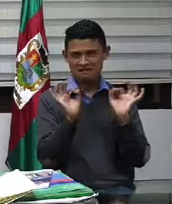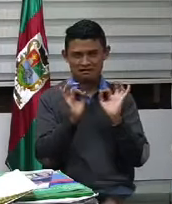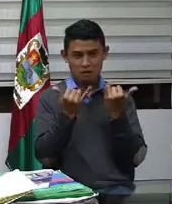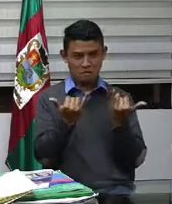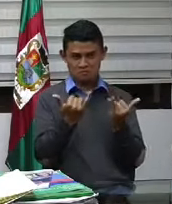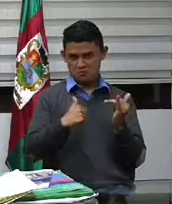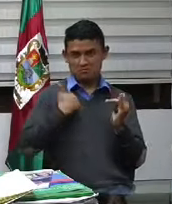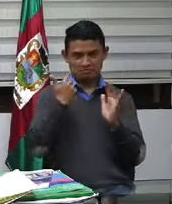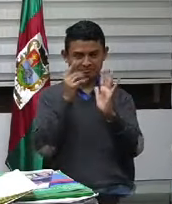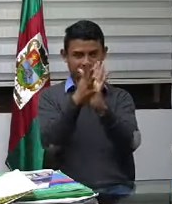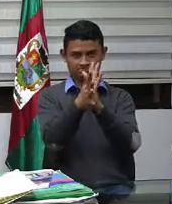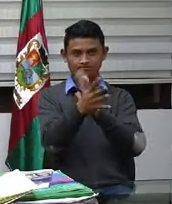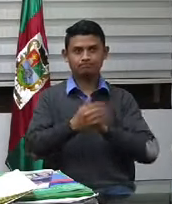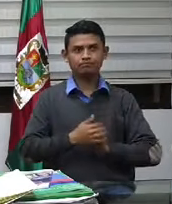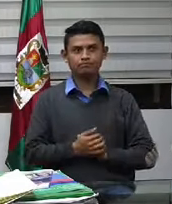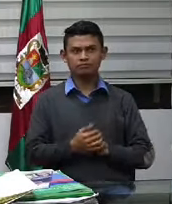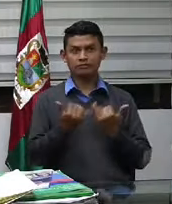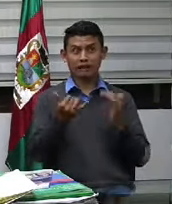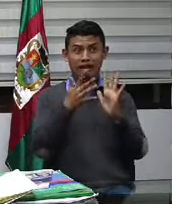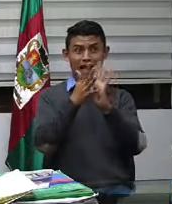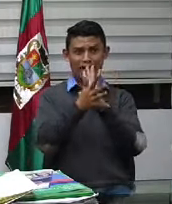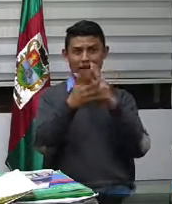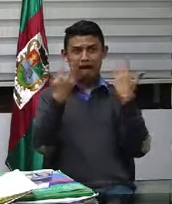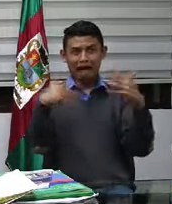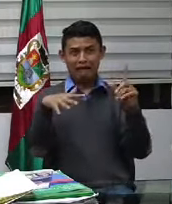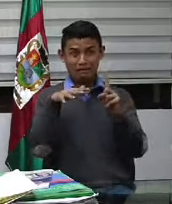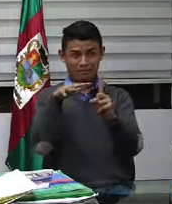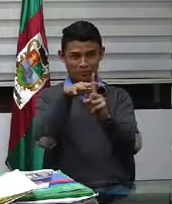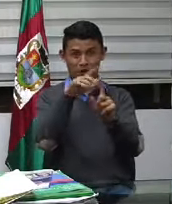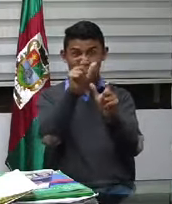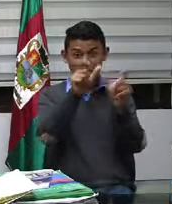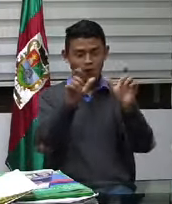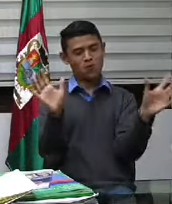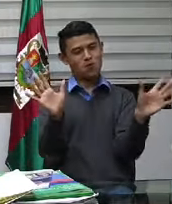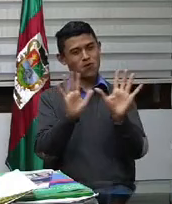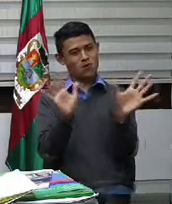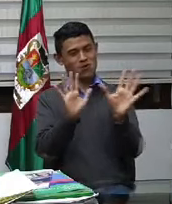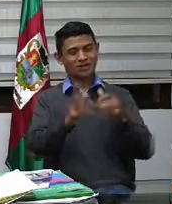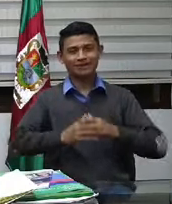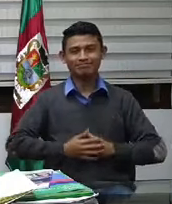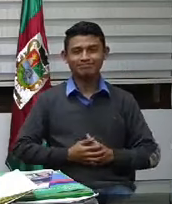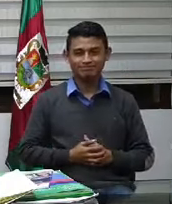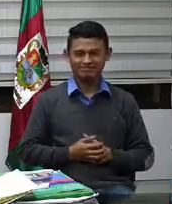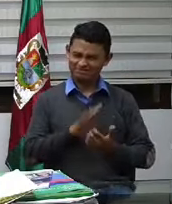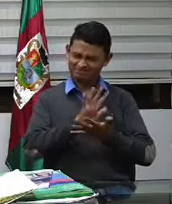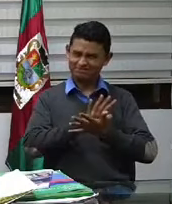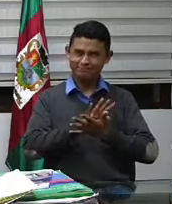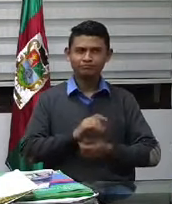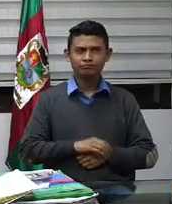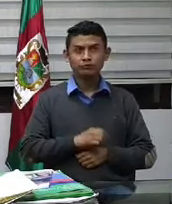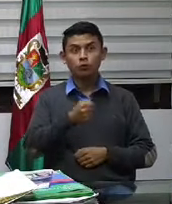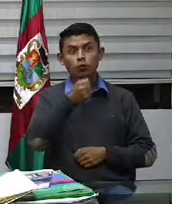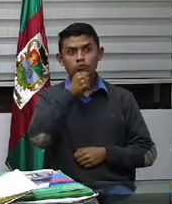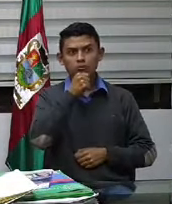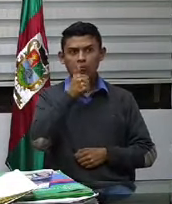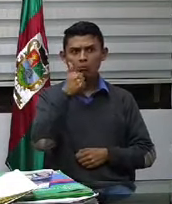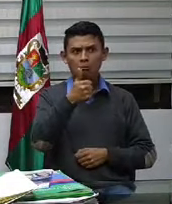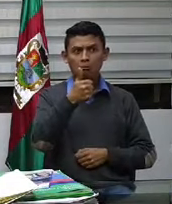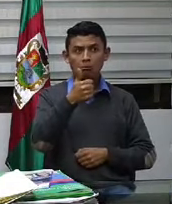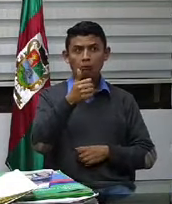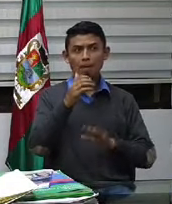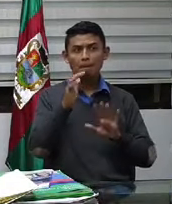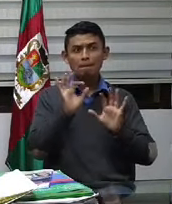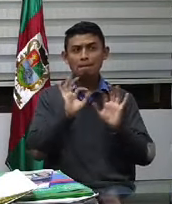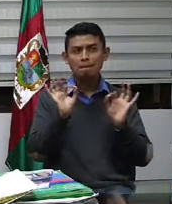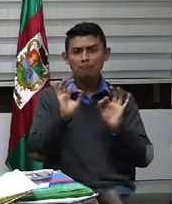bueno, yo quiero decirles que no les voy a contar que tenemos casos positivos. Hoy, por lo menos comenzamos con una buena noticia, hoy no hemos tenido el reporte de ningún caso